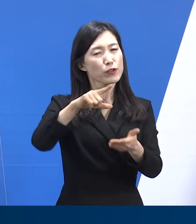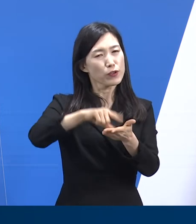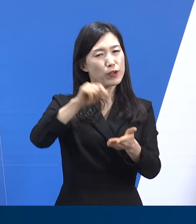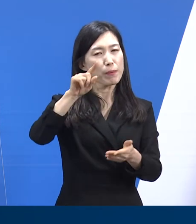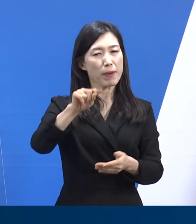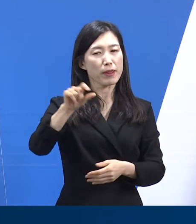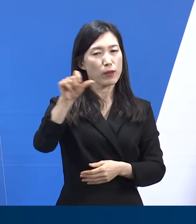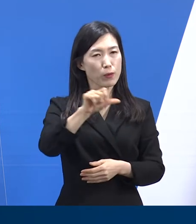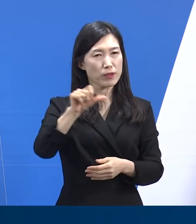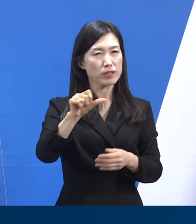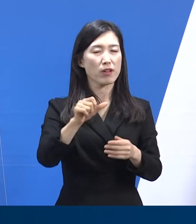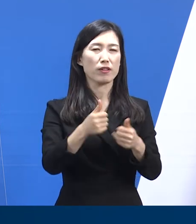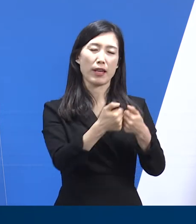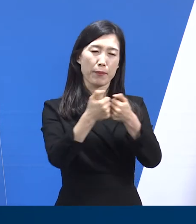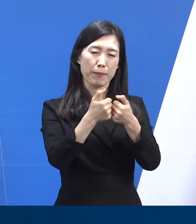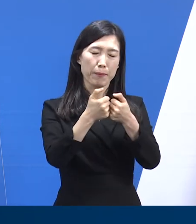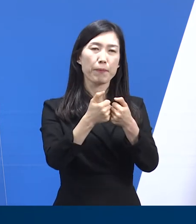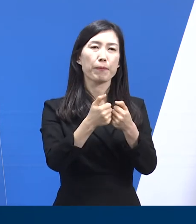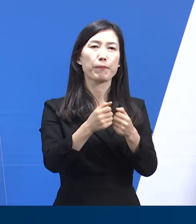상담을 진행하고 있습니다.